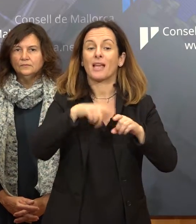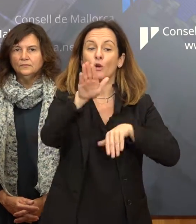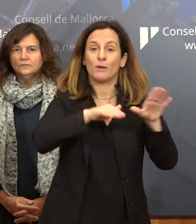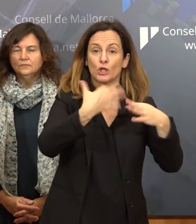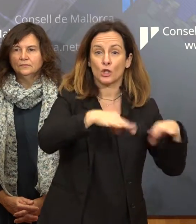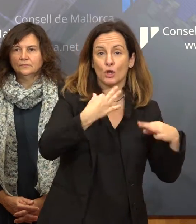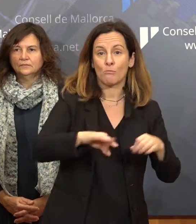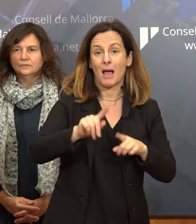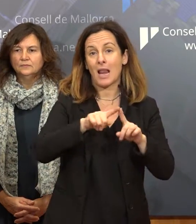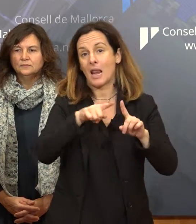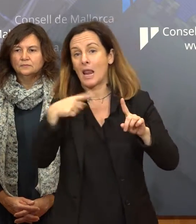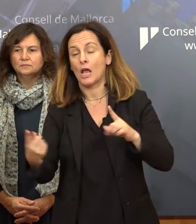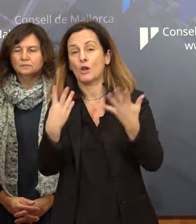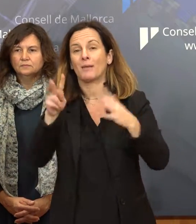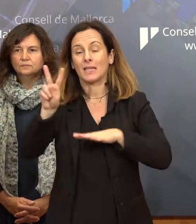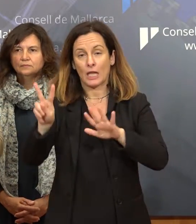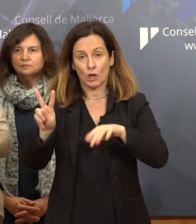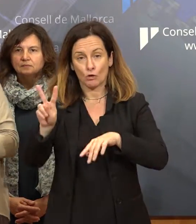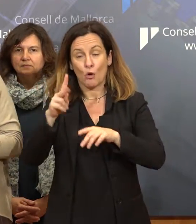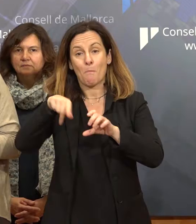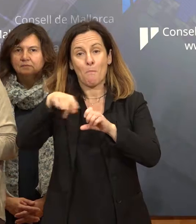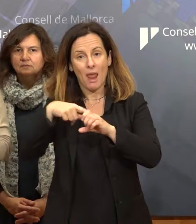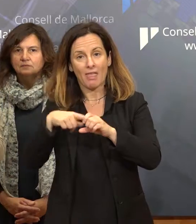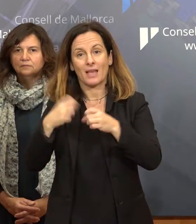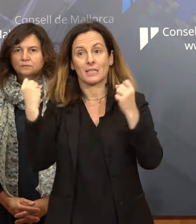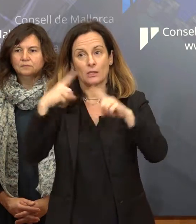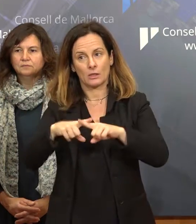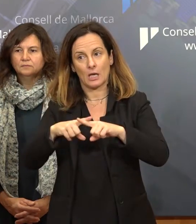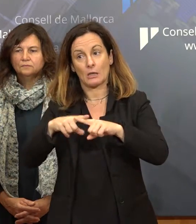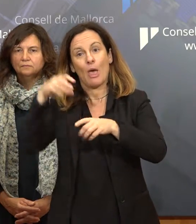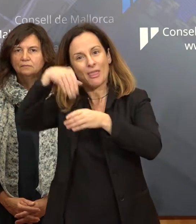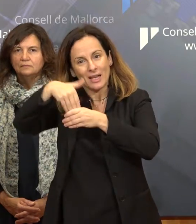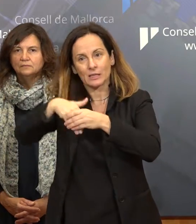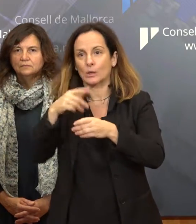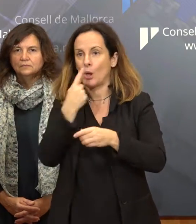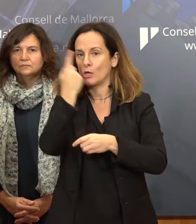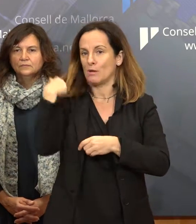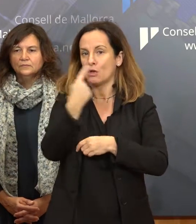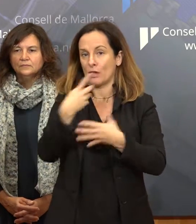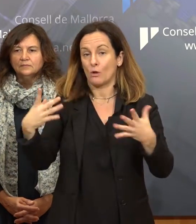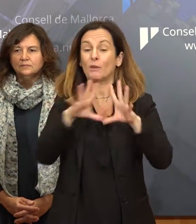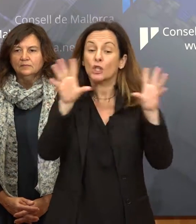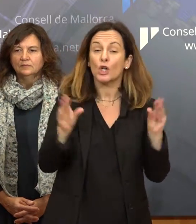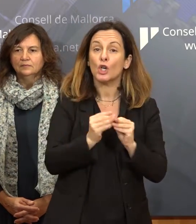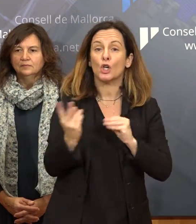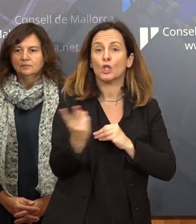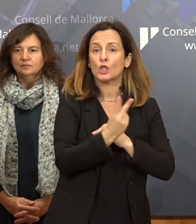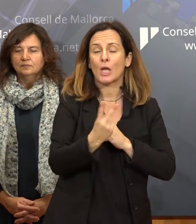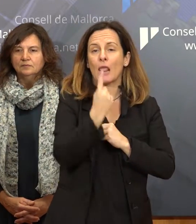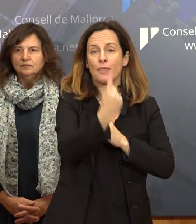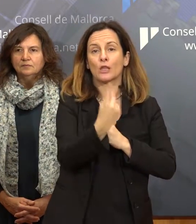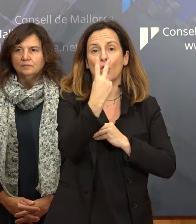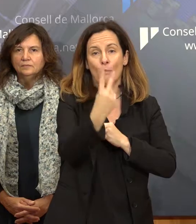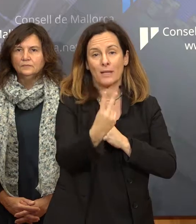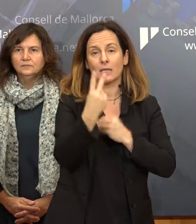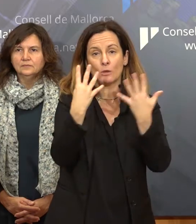i 92 places d'extraordinari que s'ajunten a les 19 de l'any passat. Per tant, hi haurà un total de 129 places. Si teniu